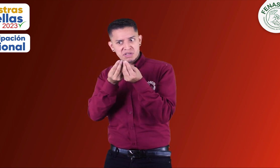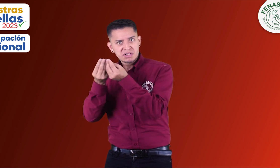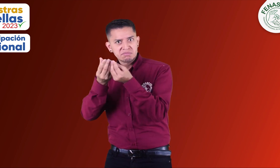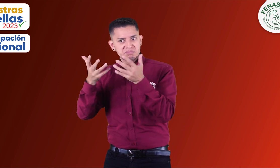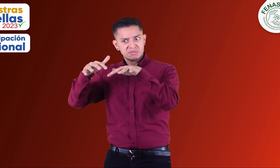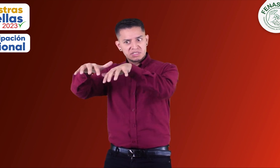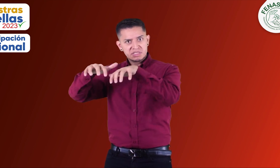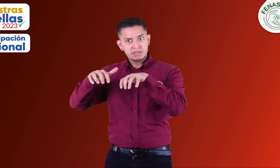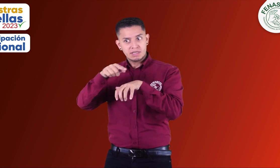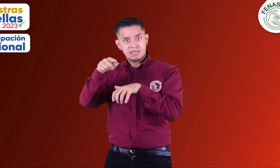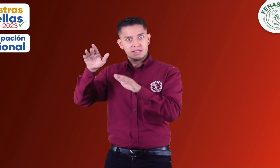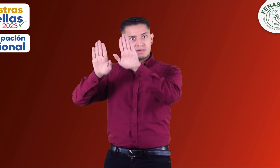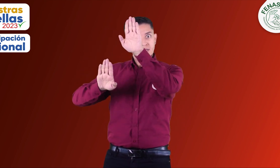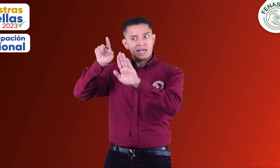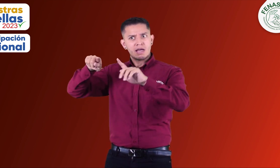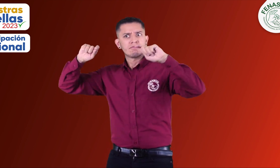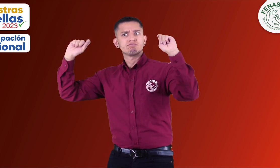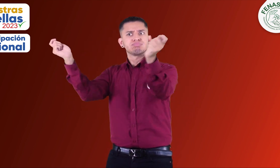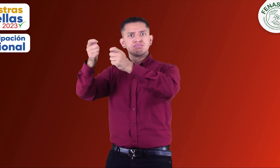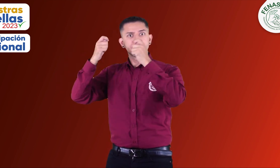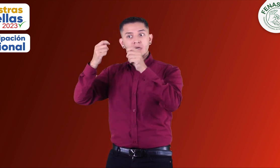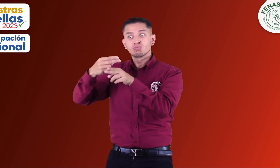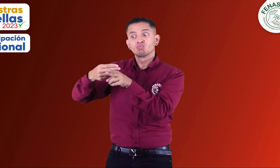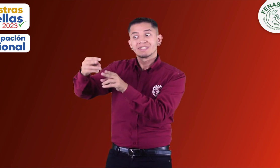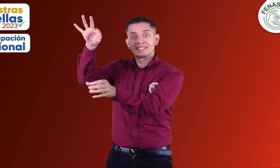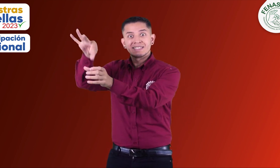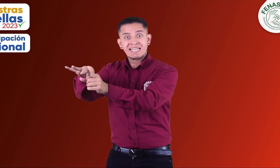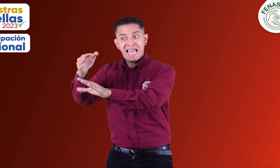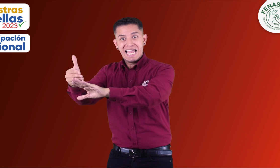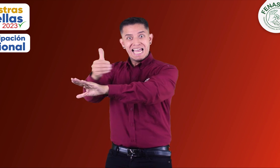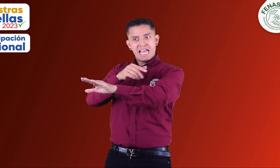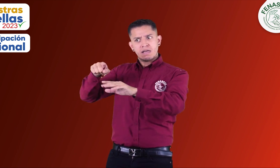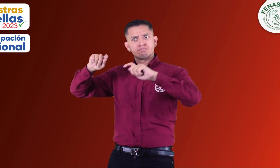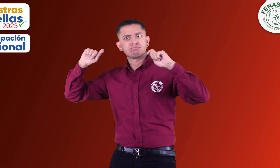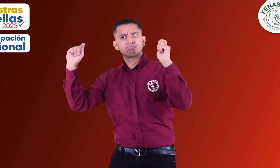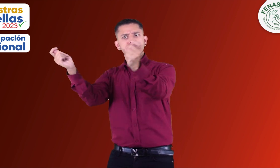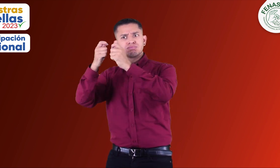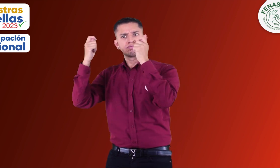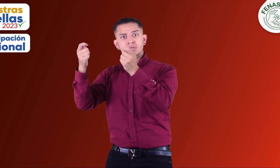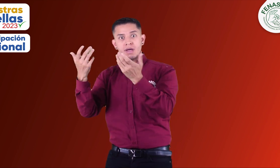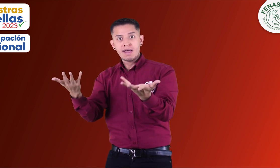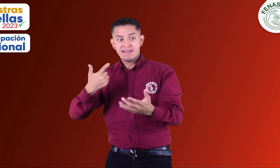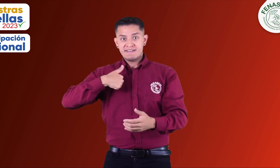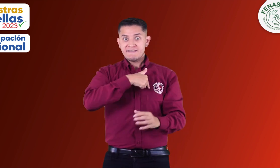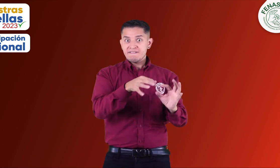que la información de sus campañas fuera accesible y así las personas sordas pudieran tener